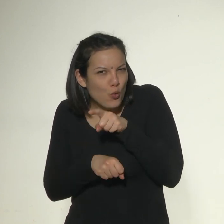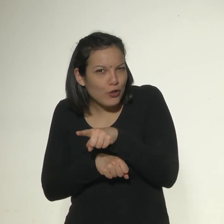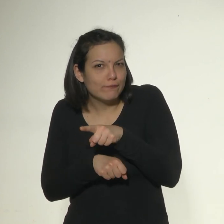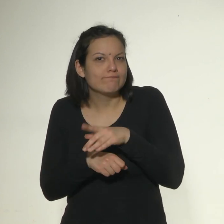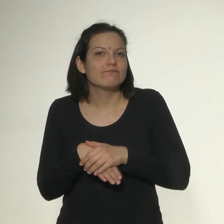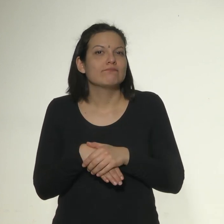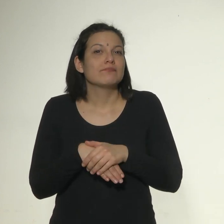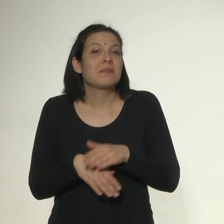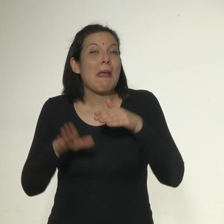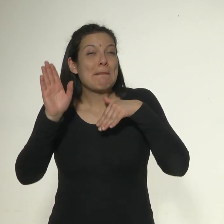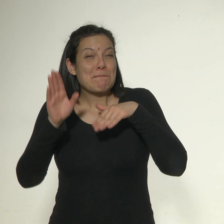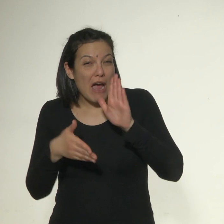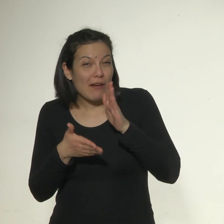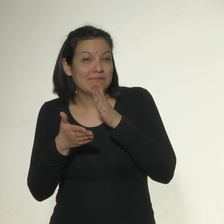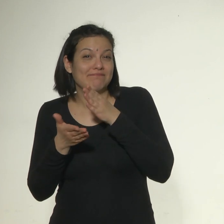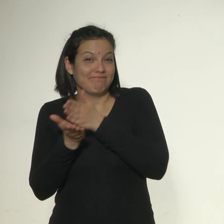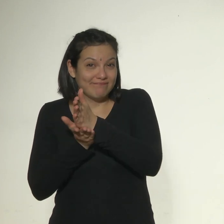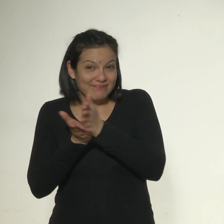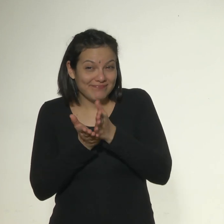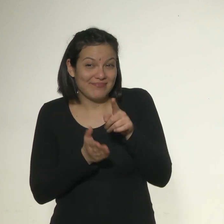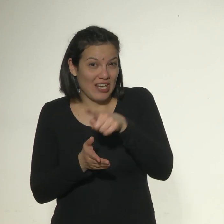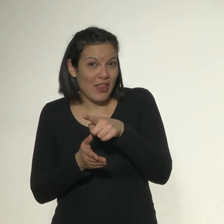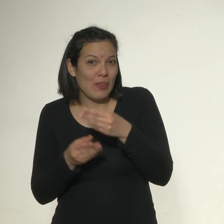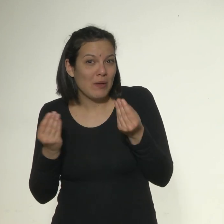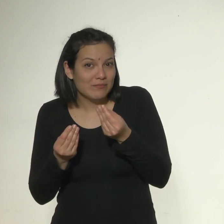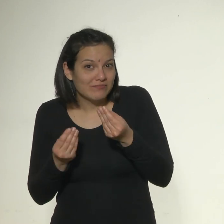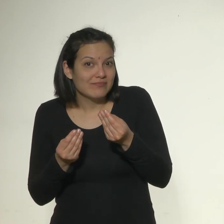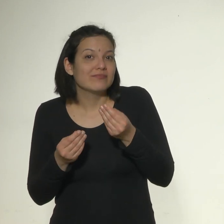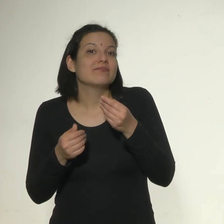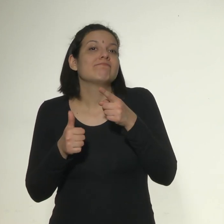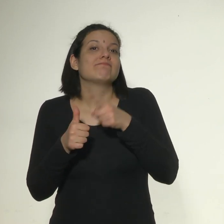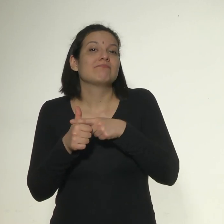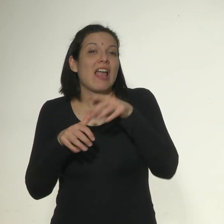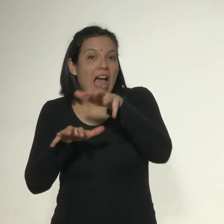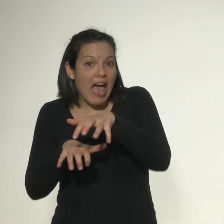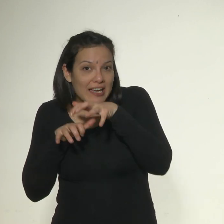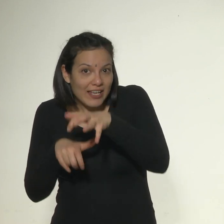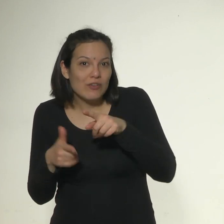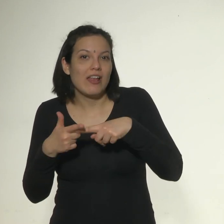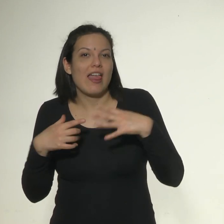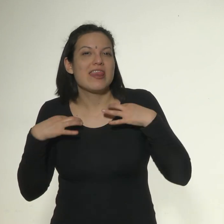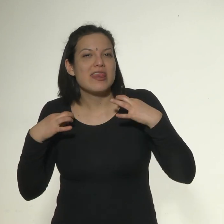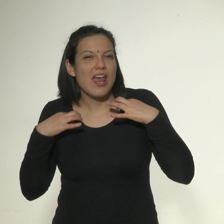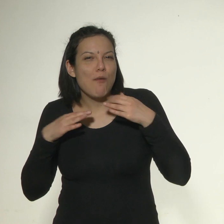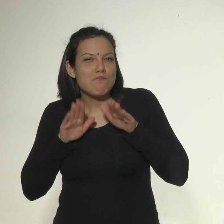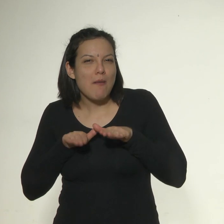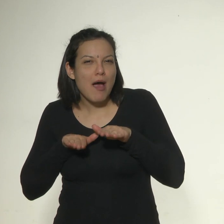Entre los rubros que más emplean este delito se encuentran el agrícola y el textil,